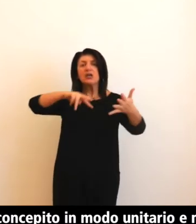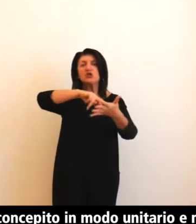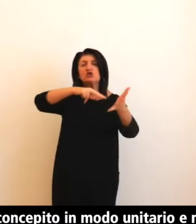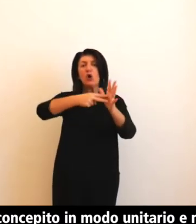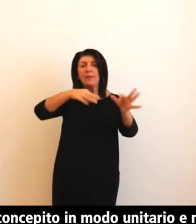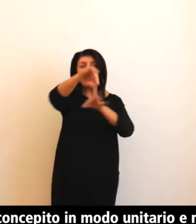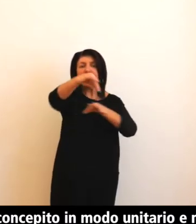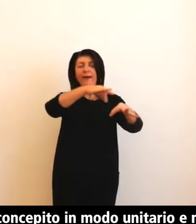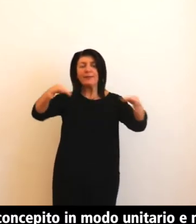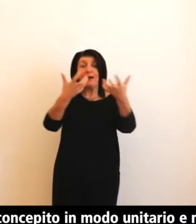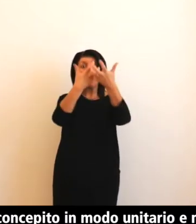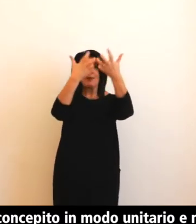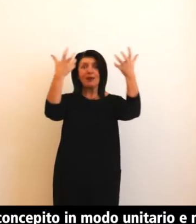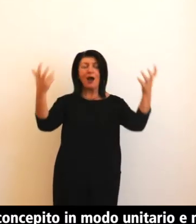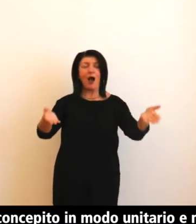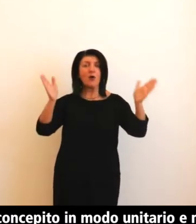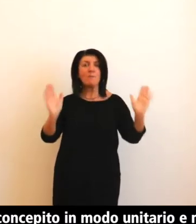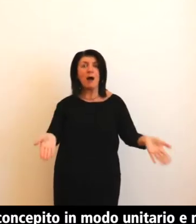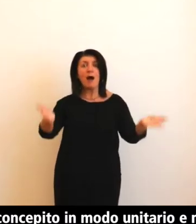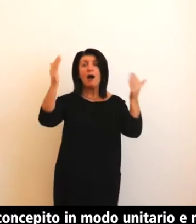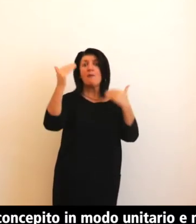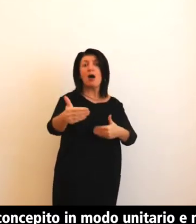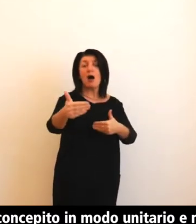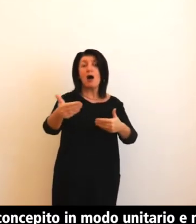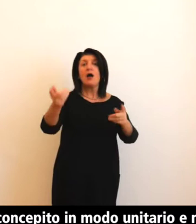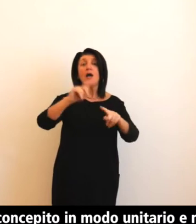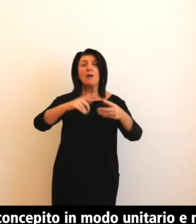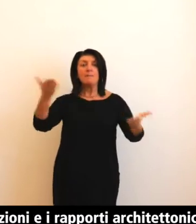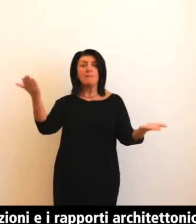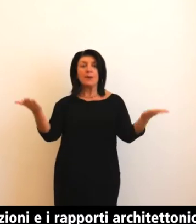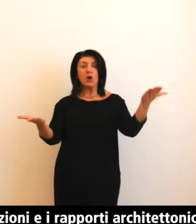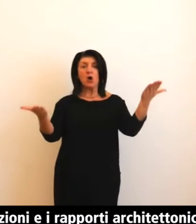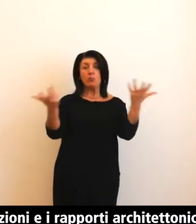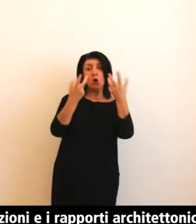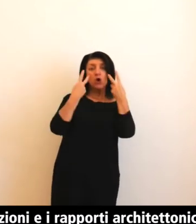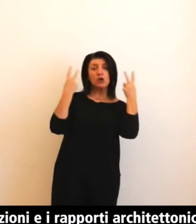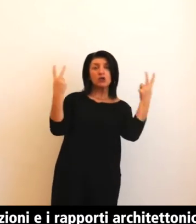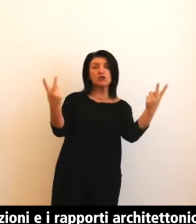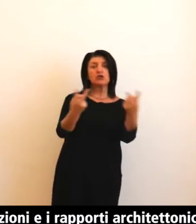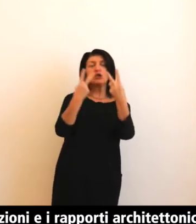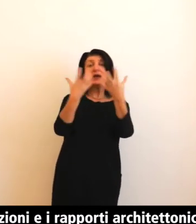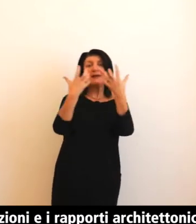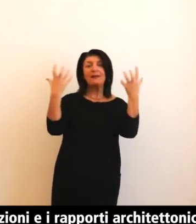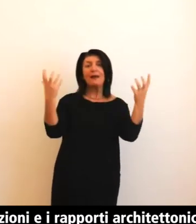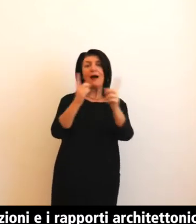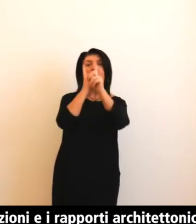Tutte le proporzioni e i rapporti architettonici sono basati sulla figura geometrica del quadrato.